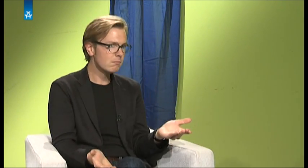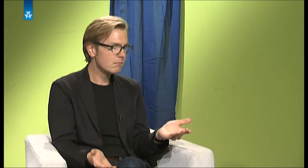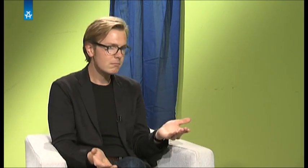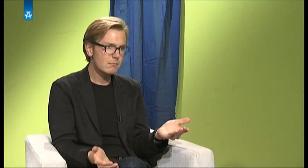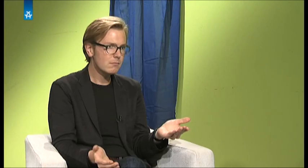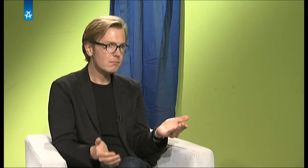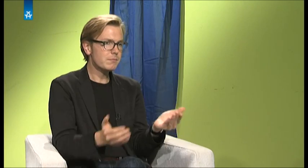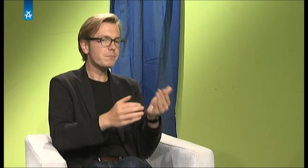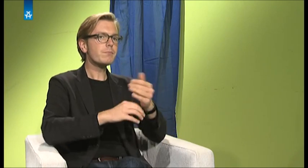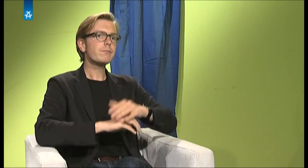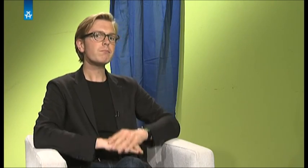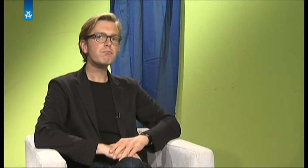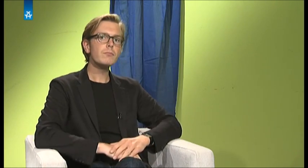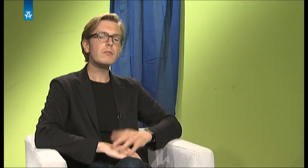studentische Kultur, da gab es ein bisschen wenig.